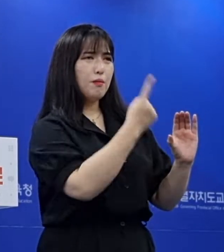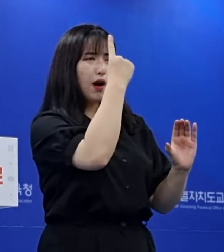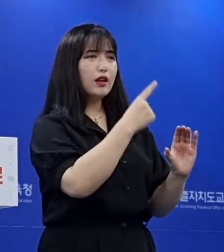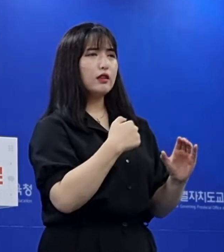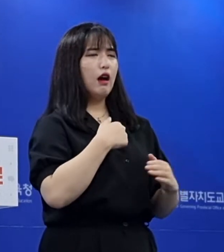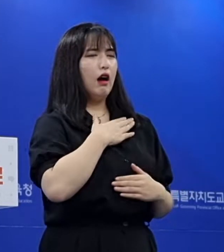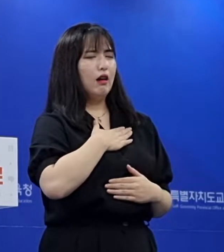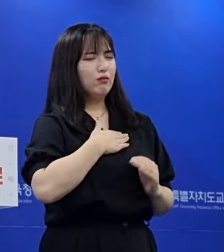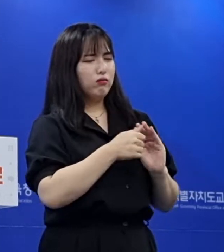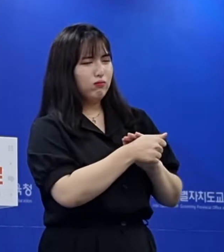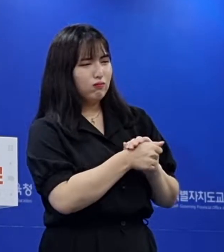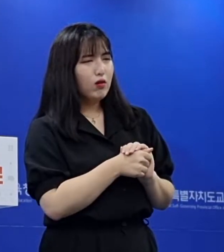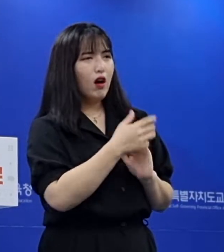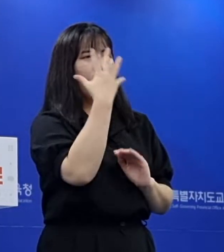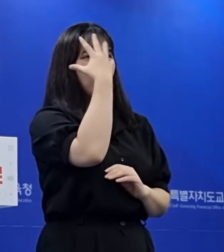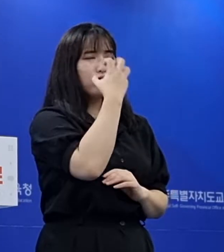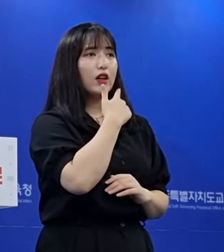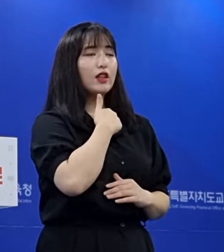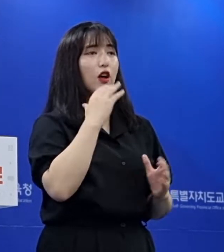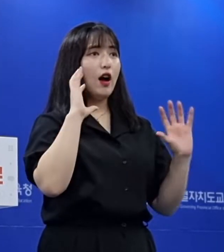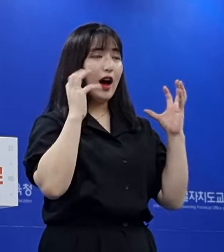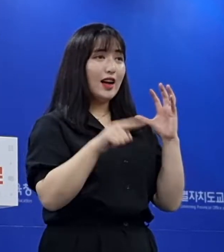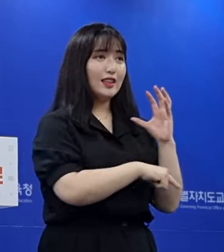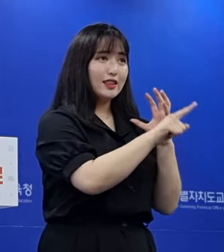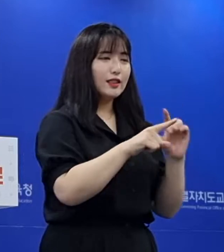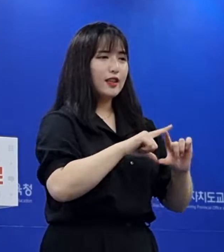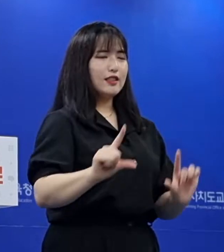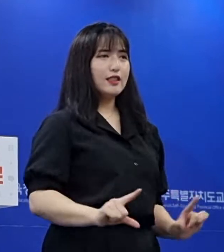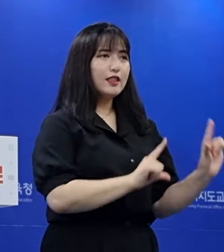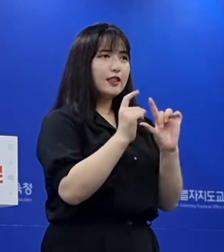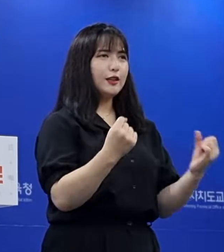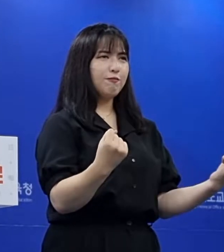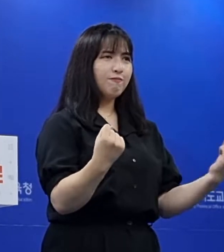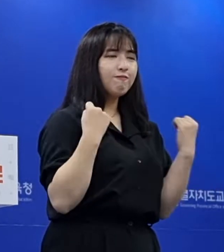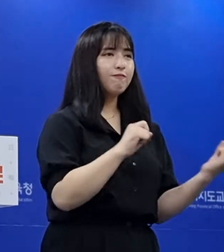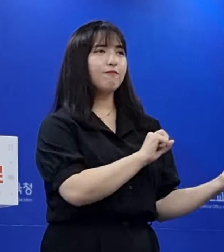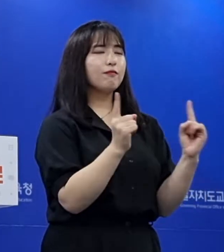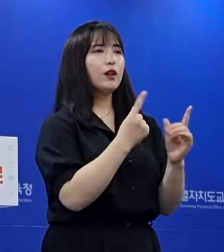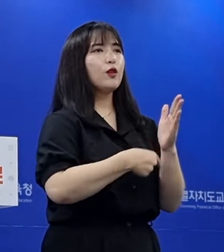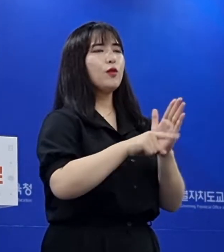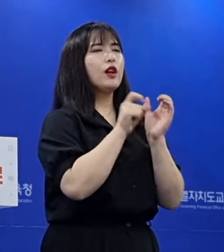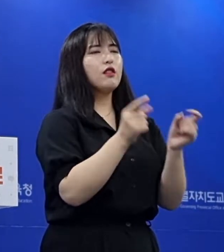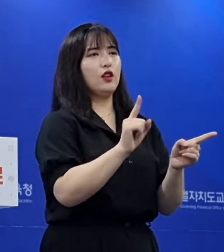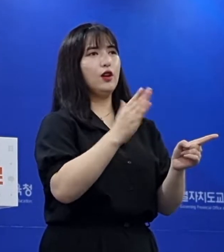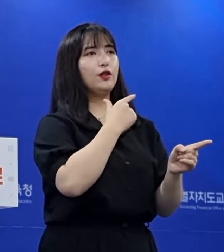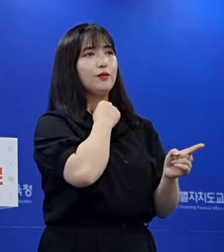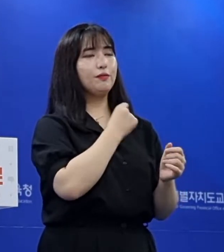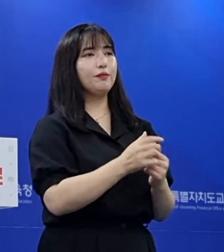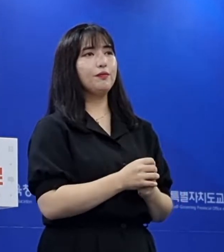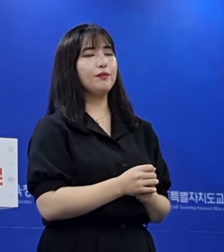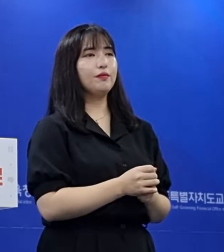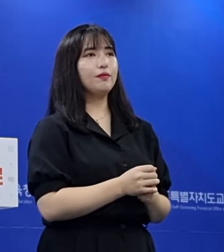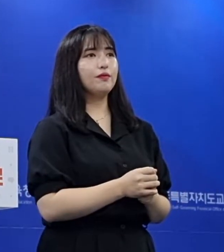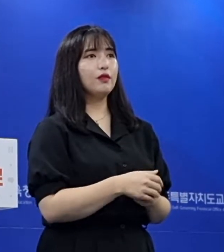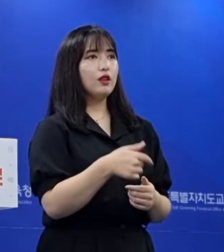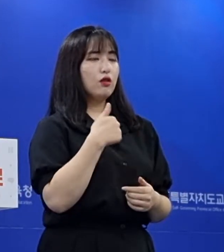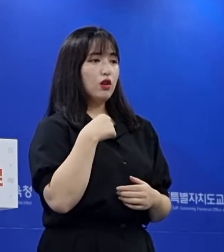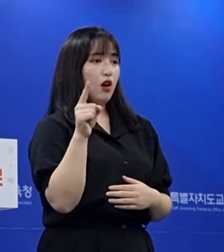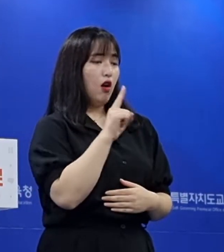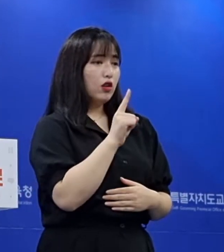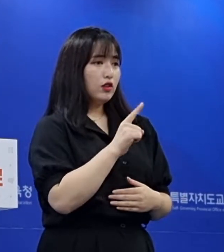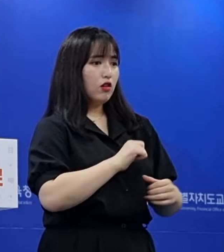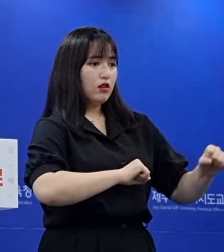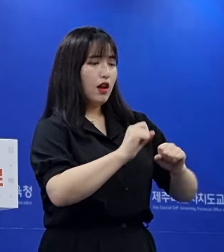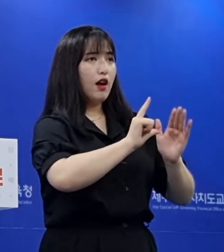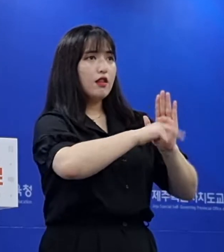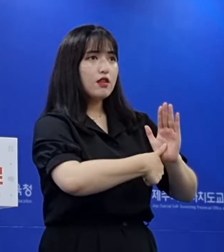심리적으로 위축되고 우울했던 우리 아이들의 일상에 활력을 불어넣는 기회로 삼고자 합니다. 우리가 어떤 일을 도마하는